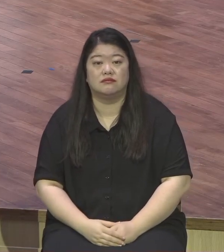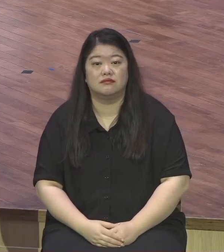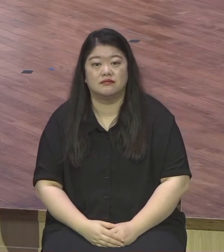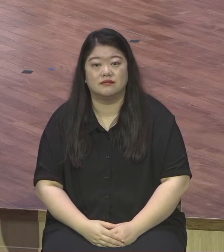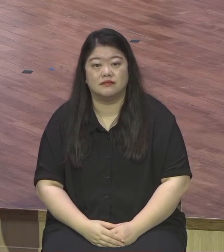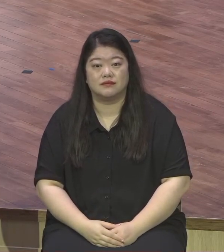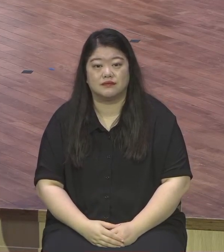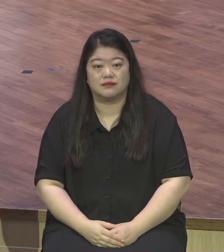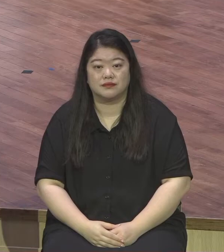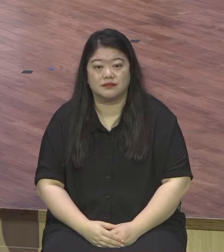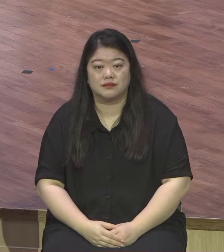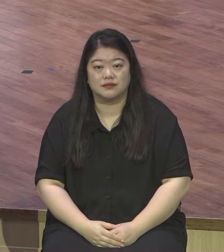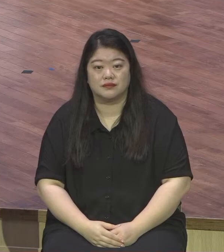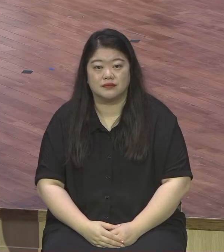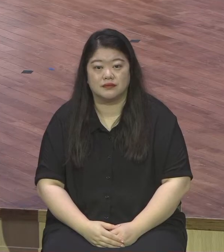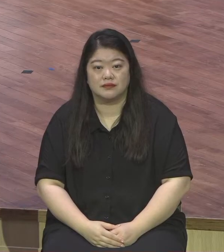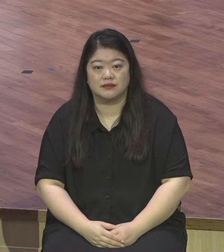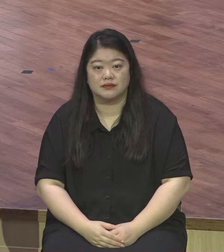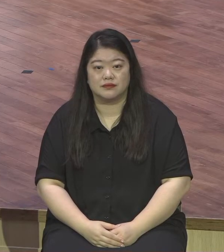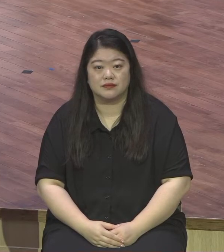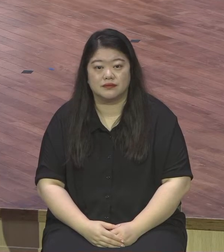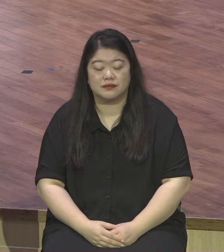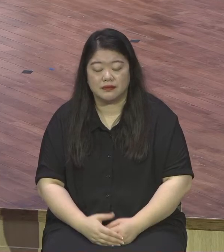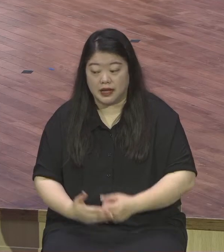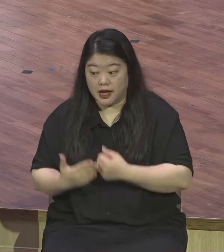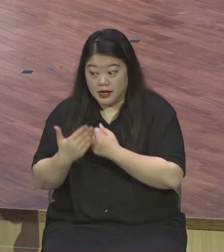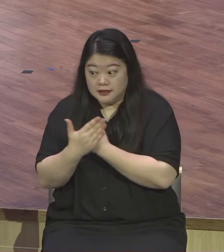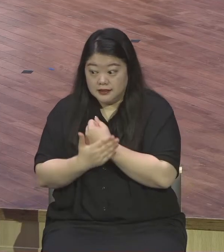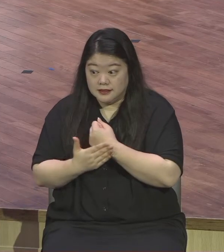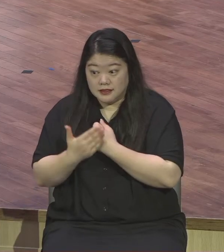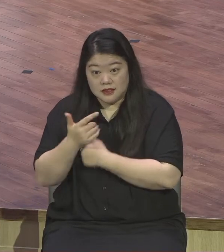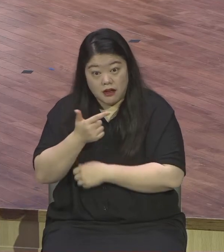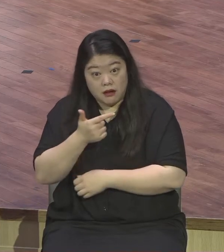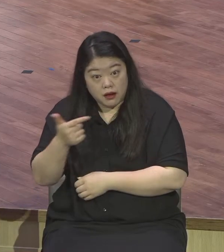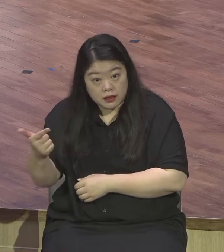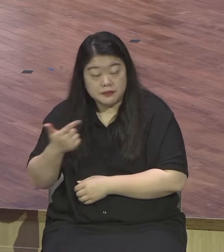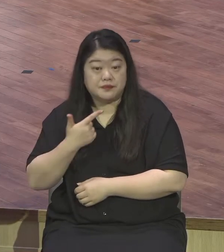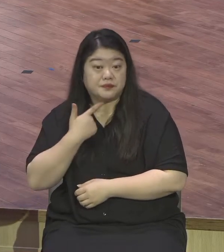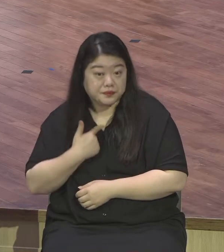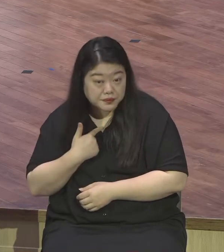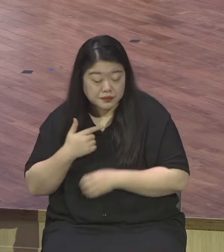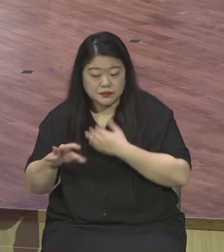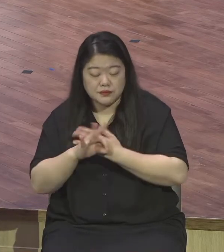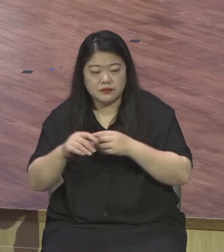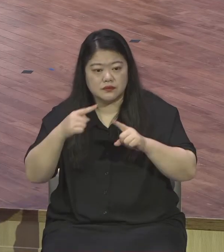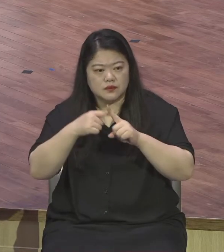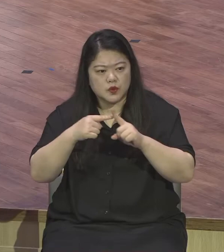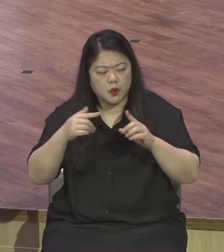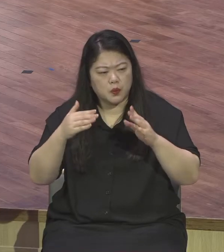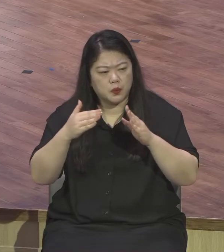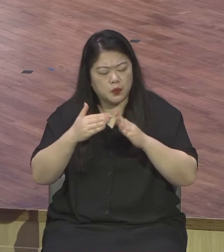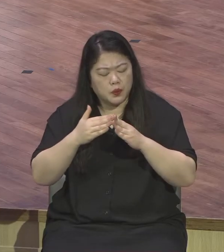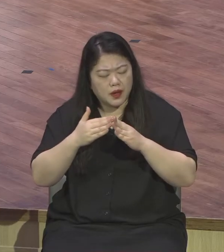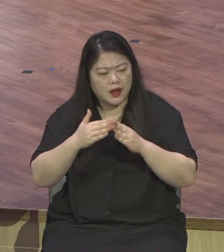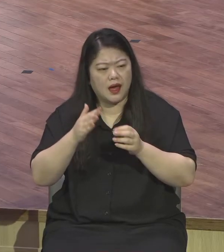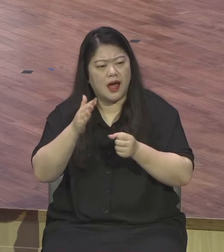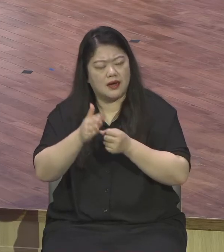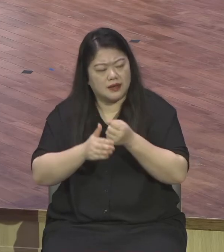은혜 받는 사람은 교회만 생각만 해도 은혜가 돼. 그나마 앉으면 눈물이 나. 찬양을 볼 때 감격이 넘쳐.